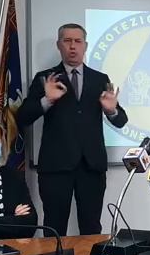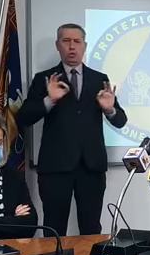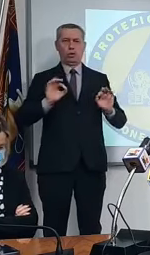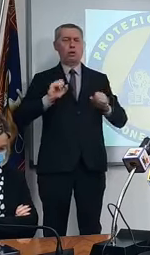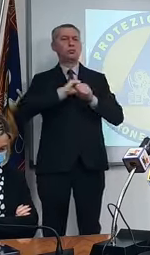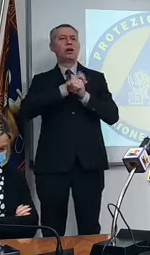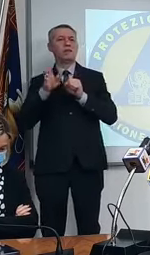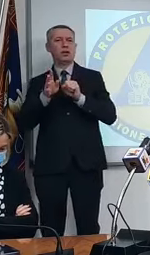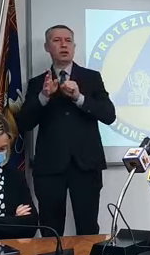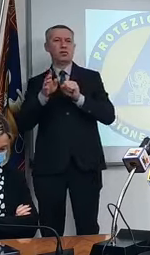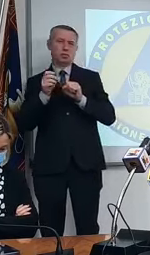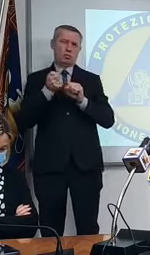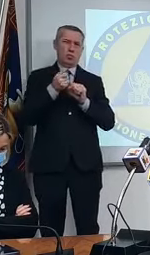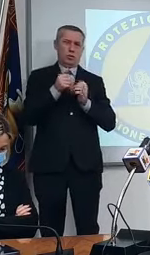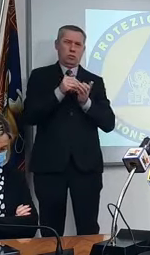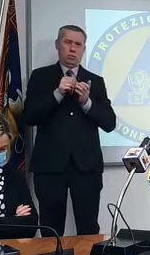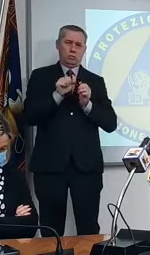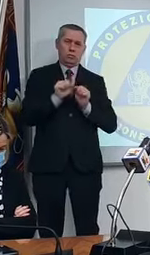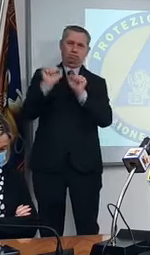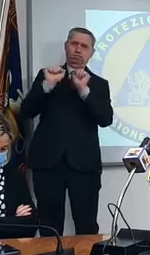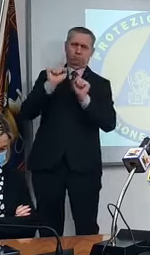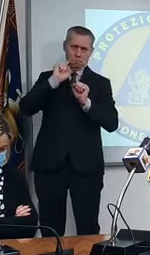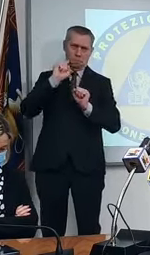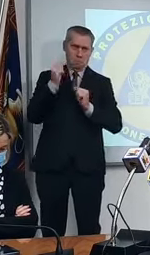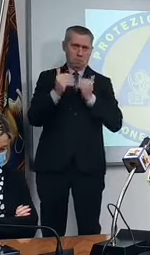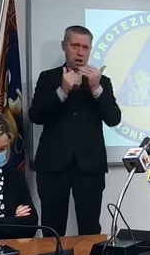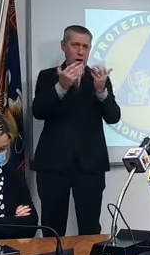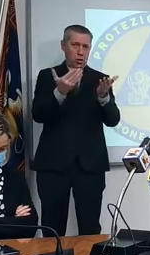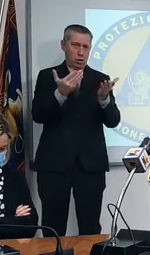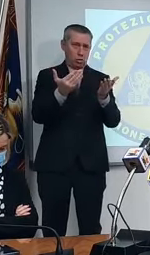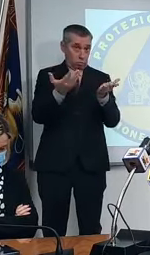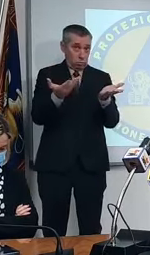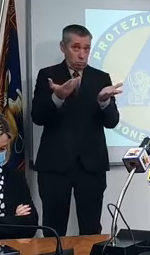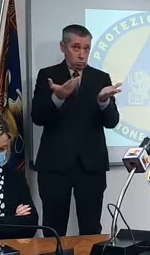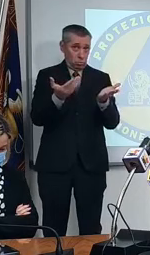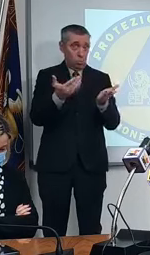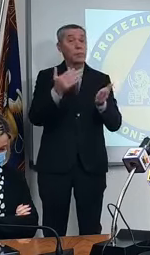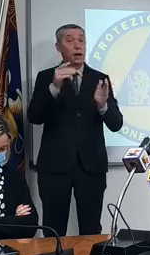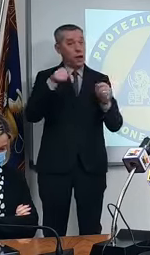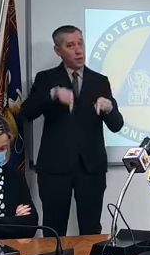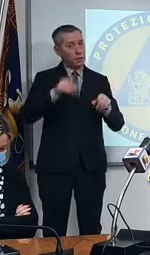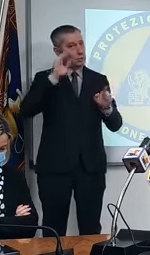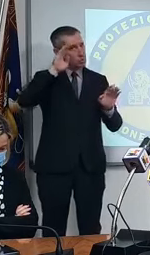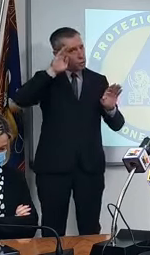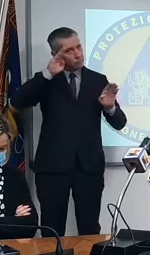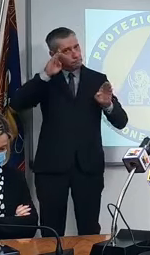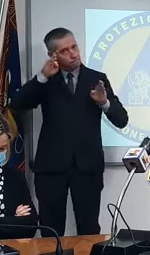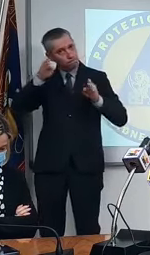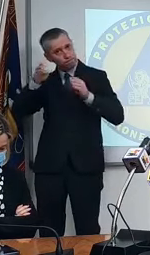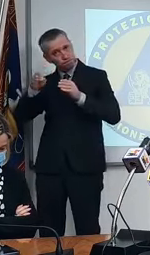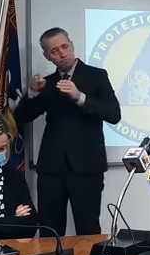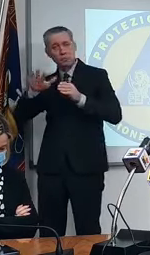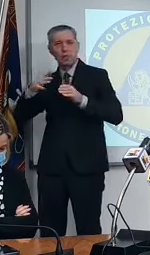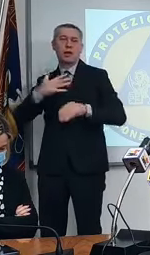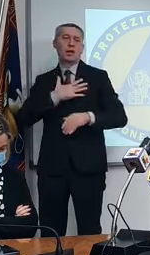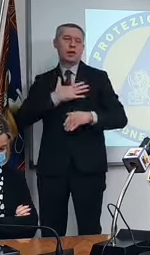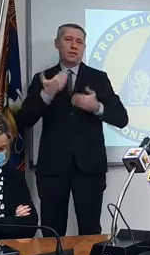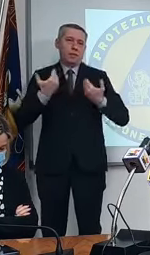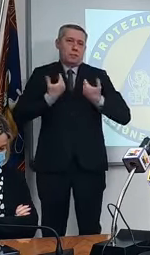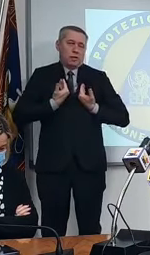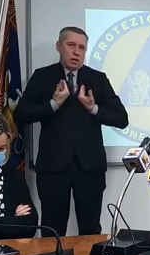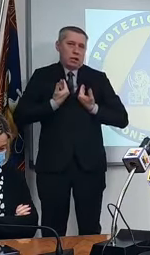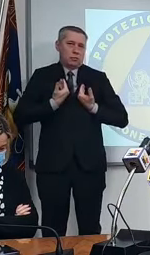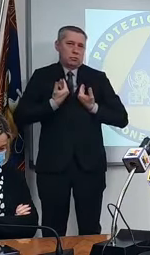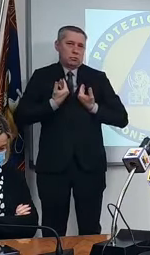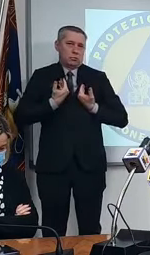colonizzare. E quindi è inevitabile che adesso la nostra fascia target sia quella della mia età, no? C'è l'età media, quella